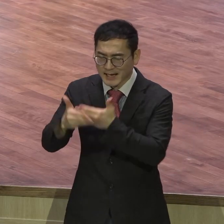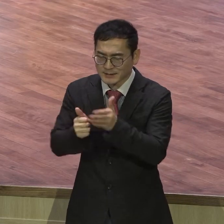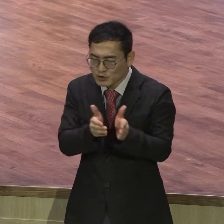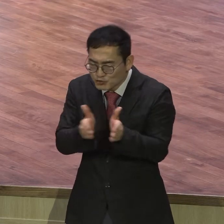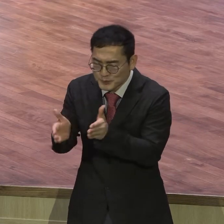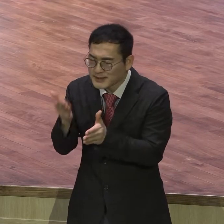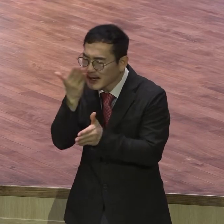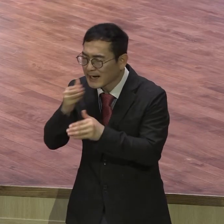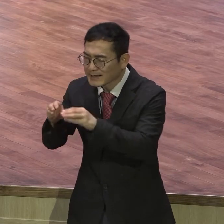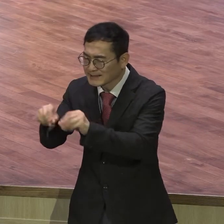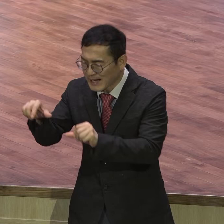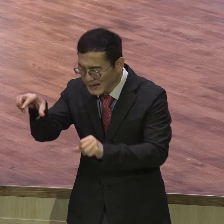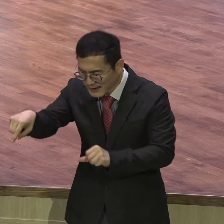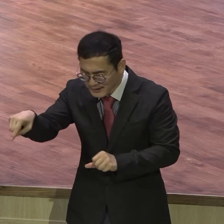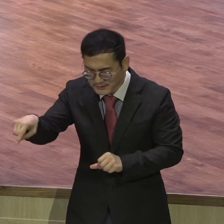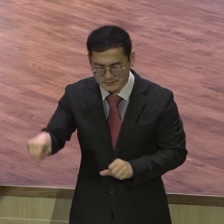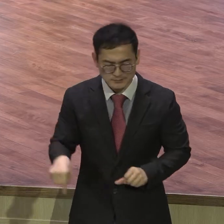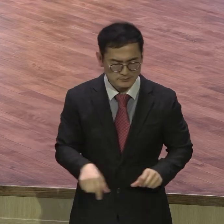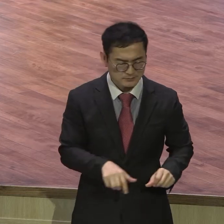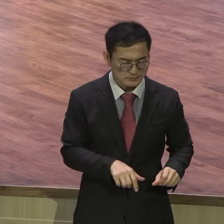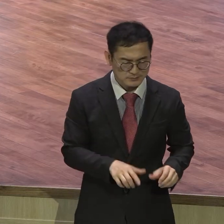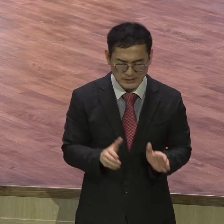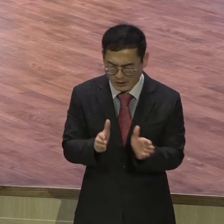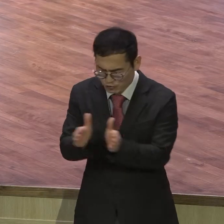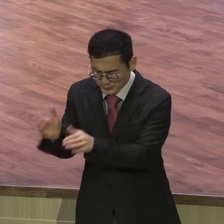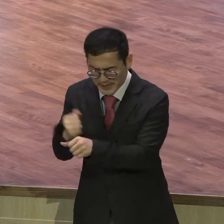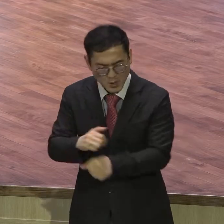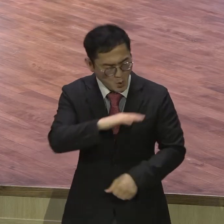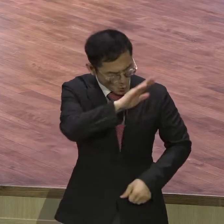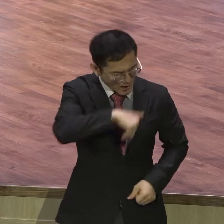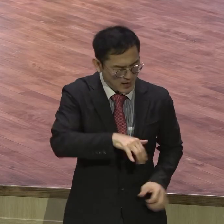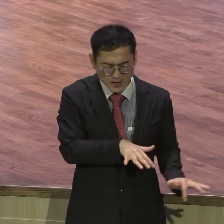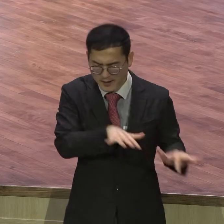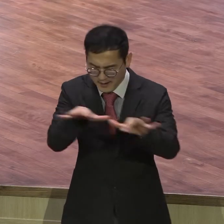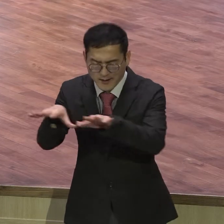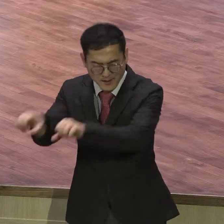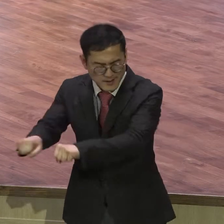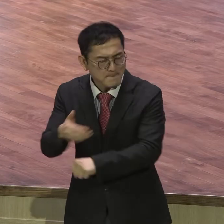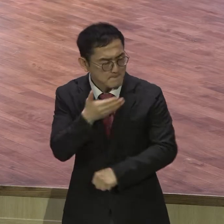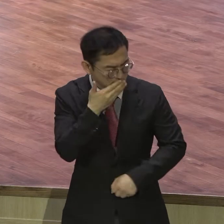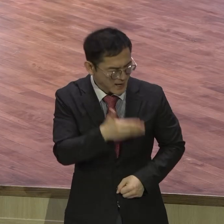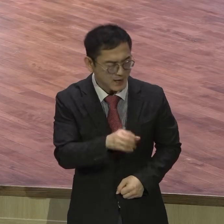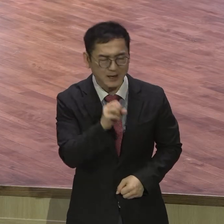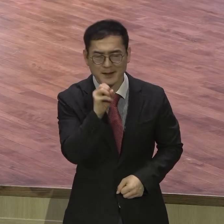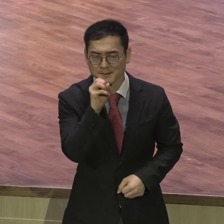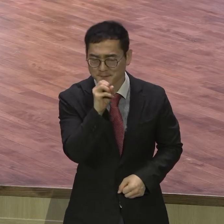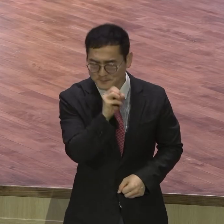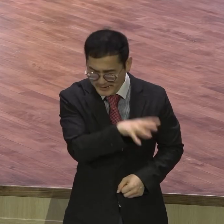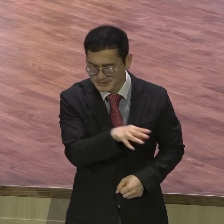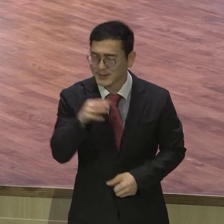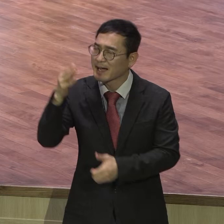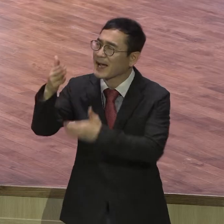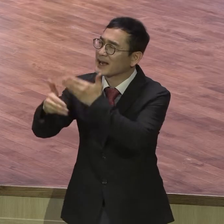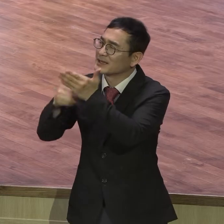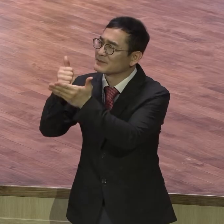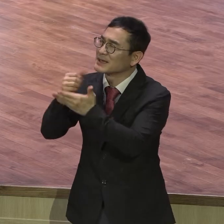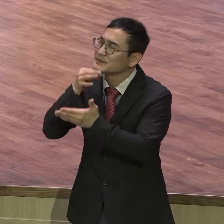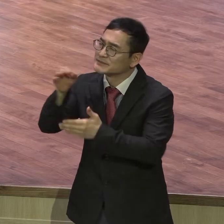복된 길을 다 준비해 놓으시고 그냥 들어가기만 하라고 말씀하시는 그 하나님의 음성을 듣고 모든